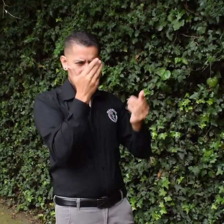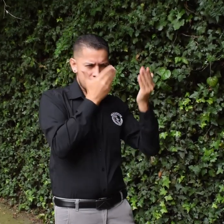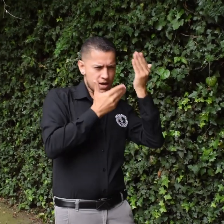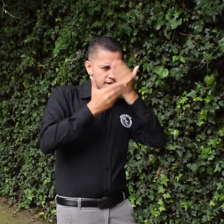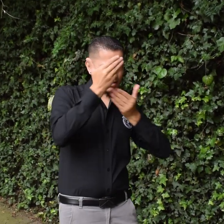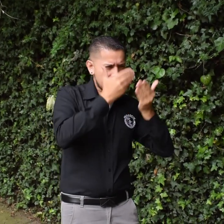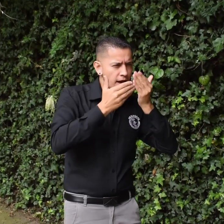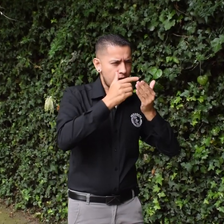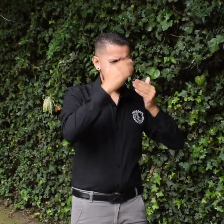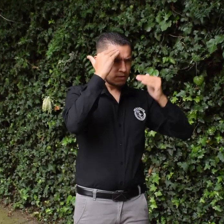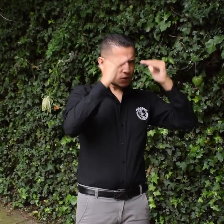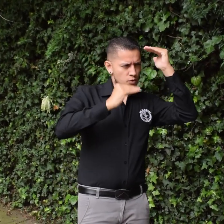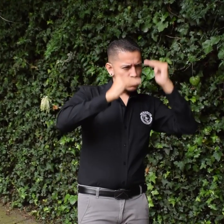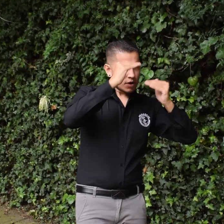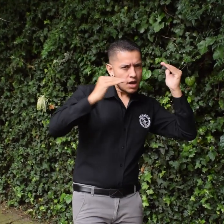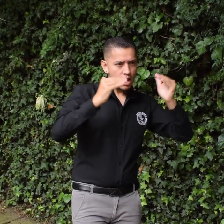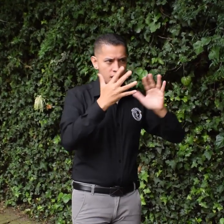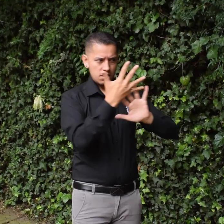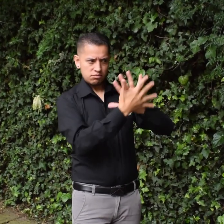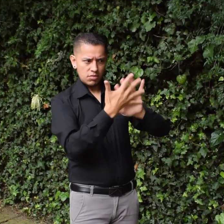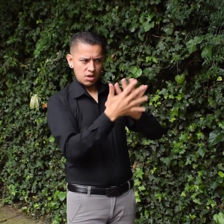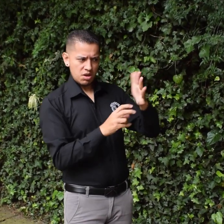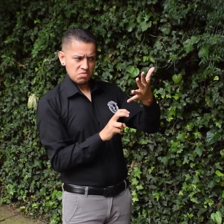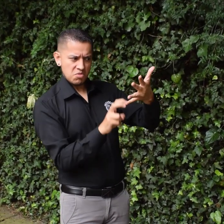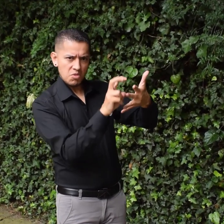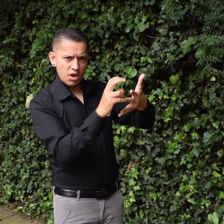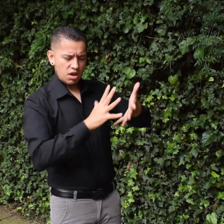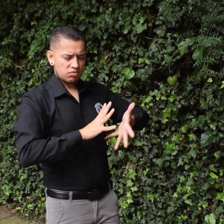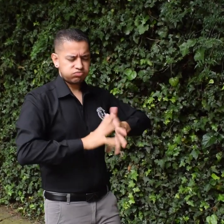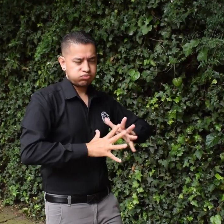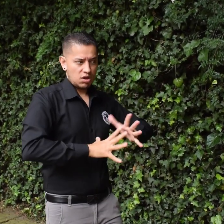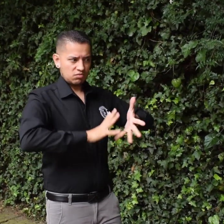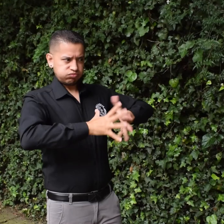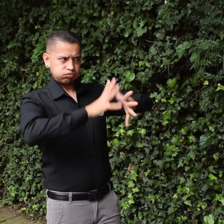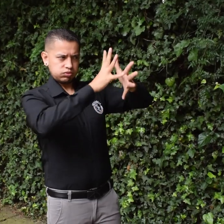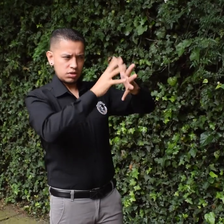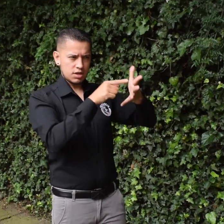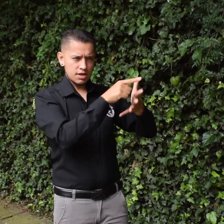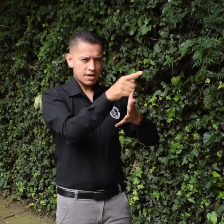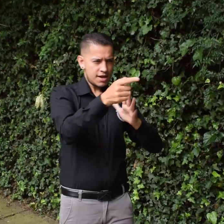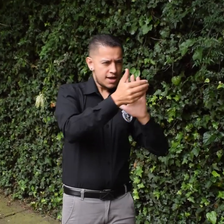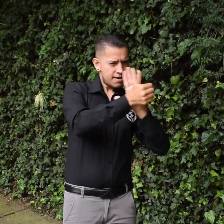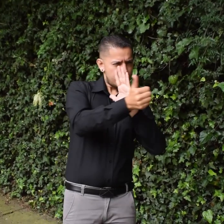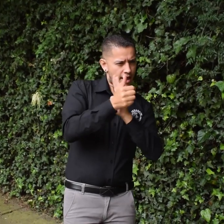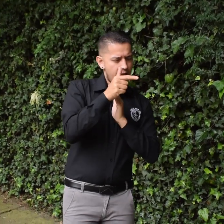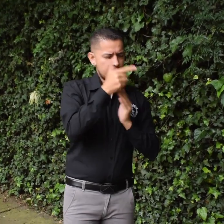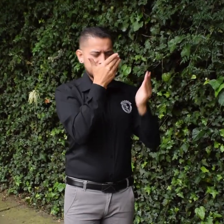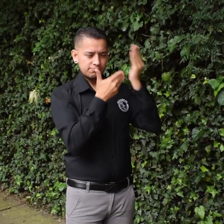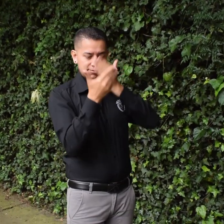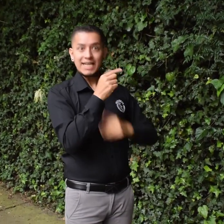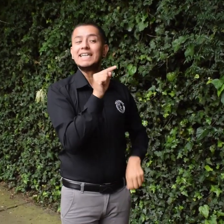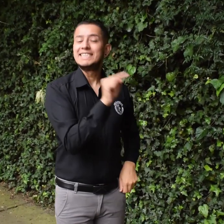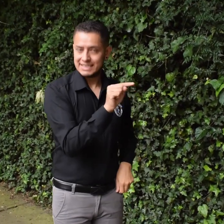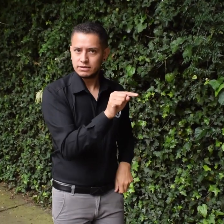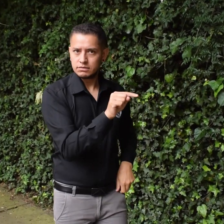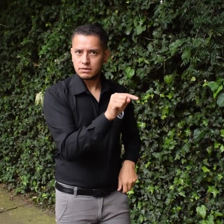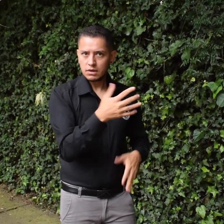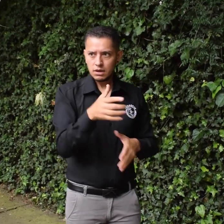realiza para saber en qué nivel de conocimiento de la lengua de señas colombiana estás. Esta prueba está enfocada en las